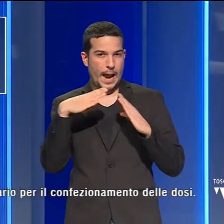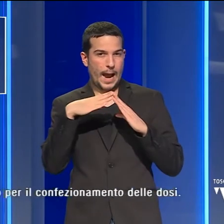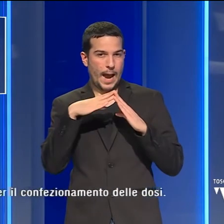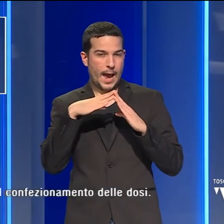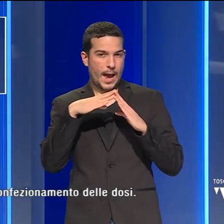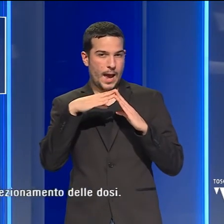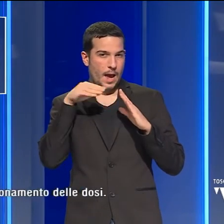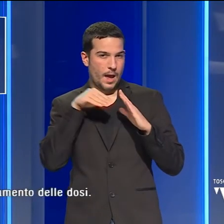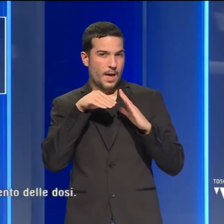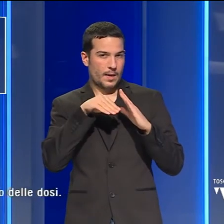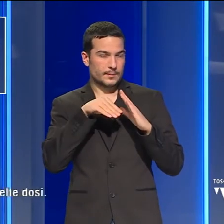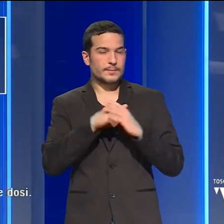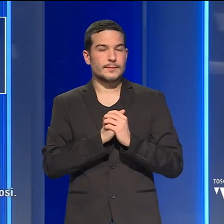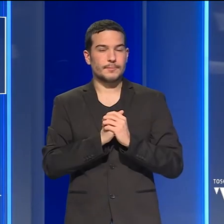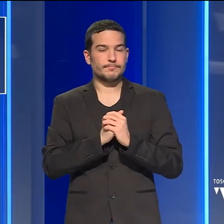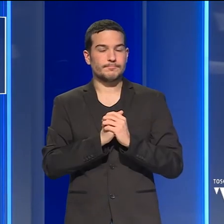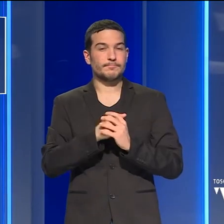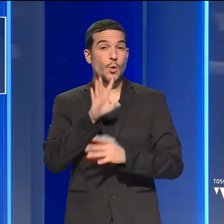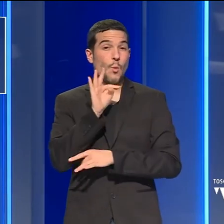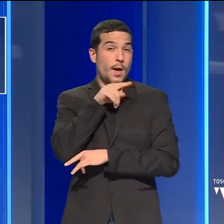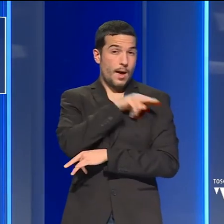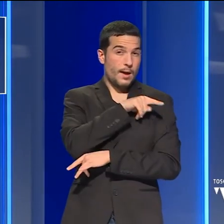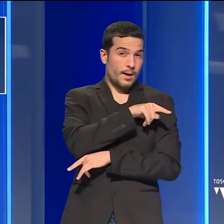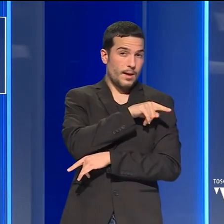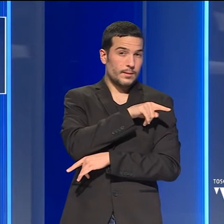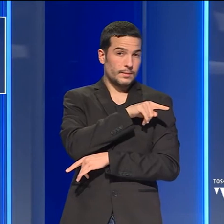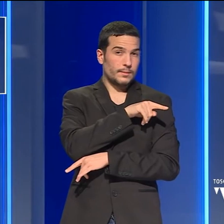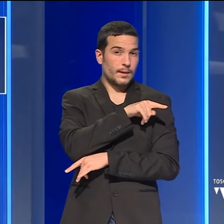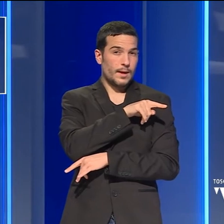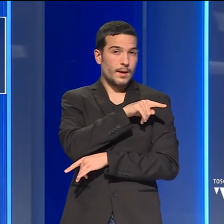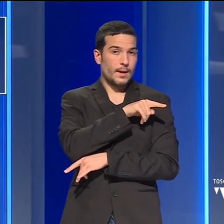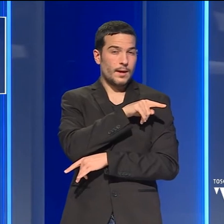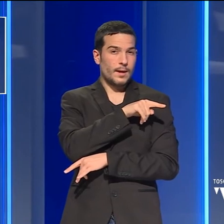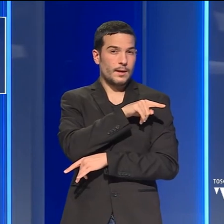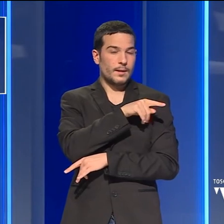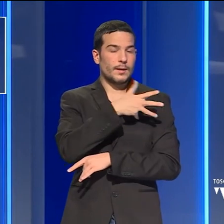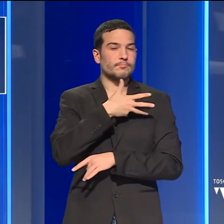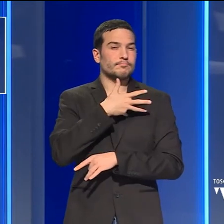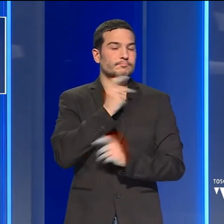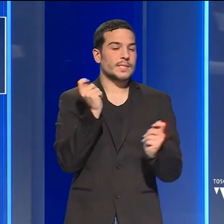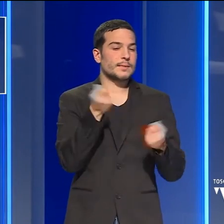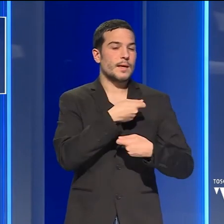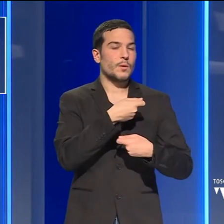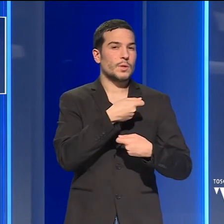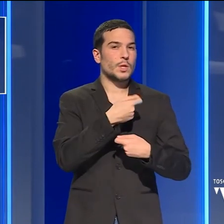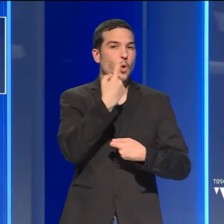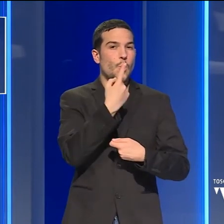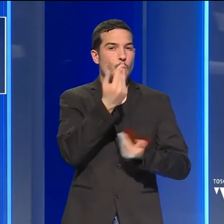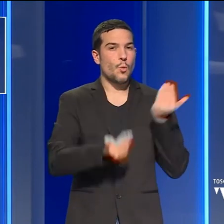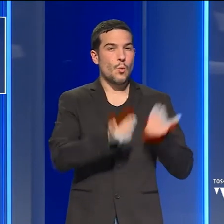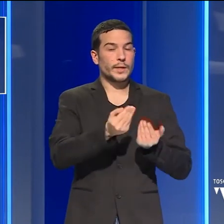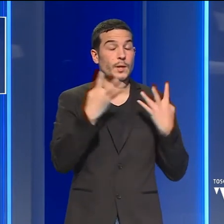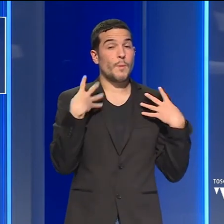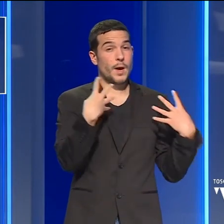disponibilità. A casa del quarantenne, i carabinieri hanno sequestrato infatti più di un chilo di